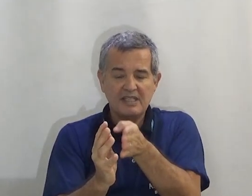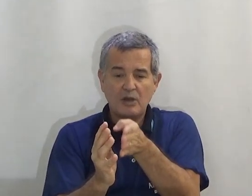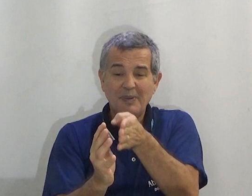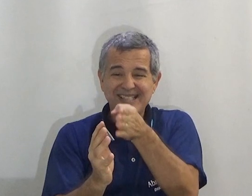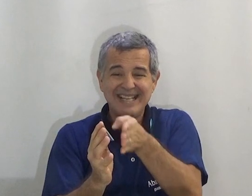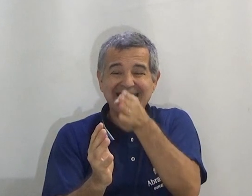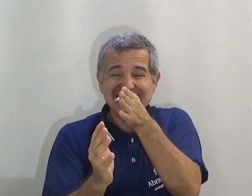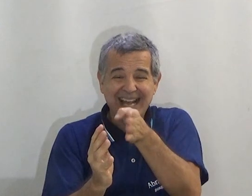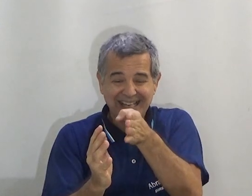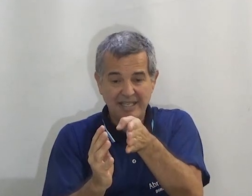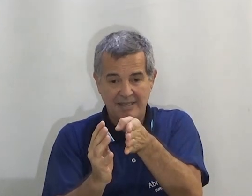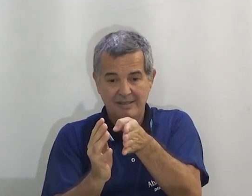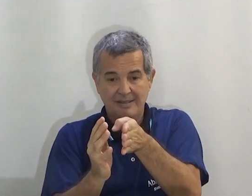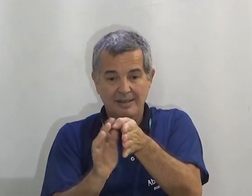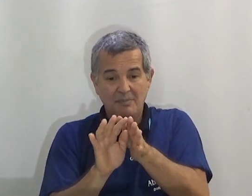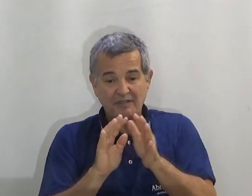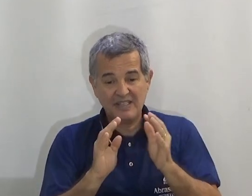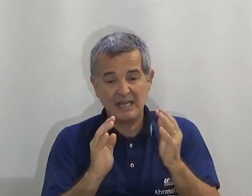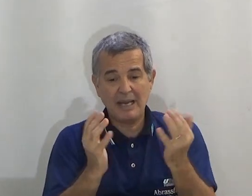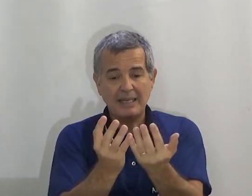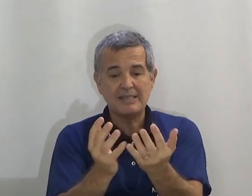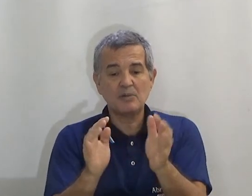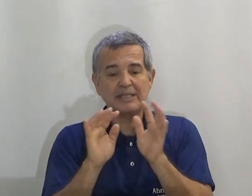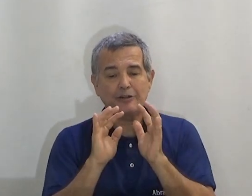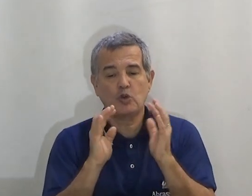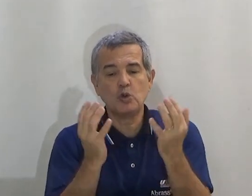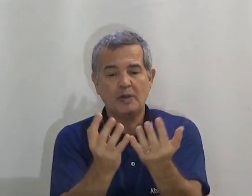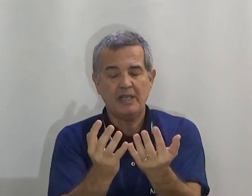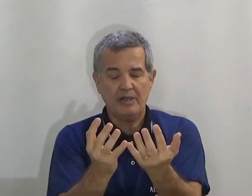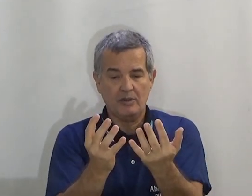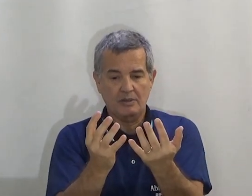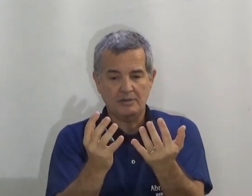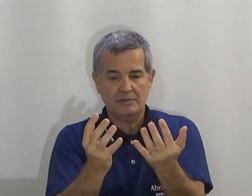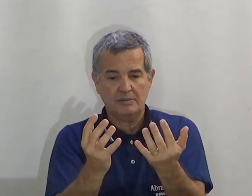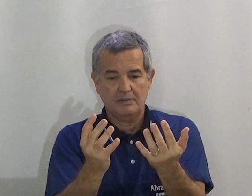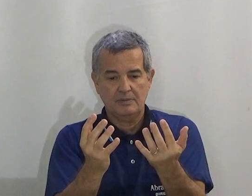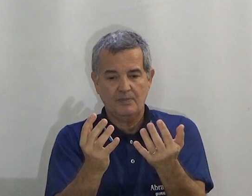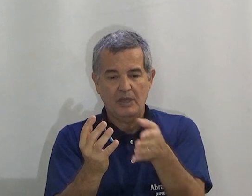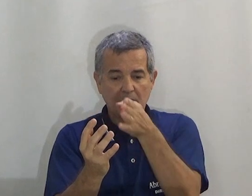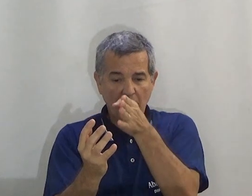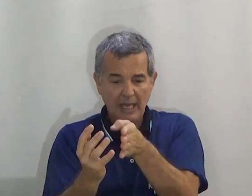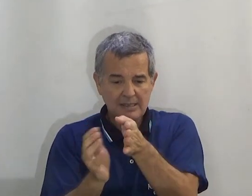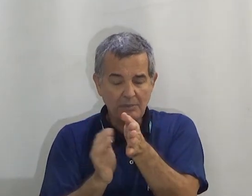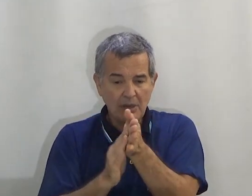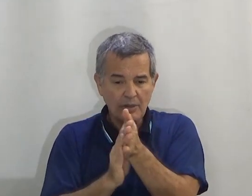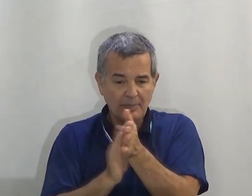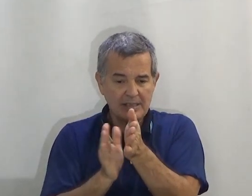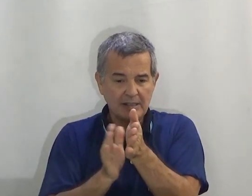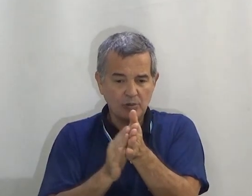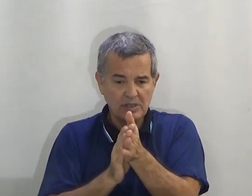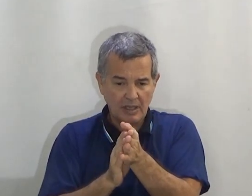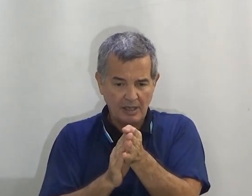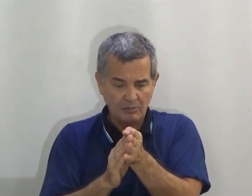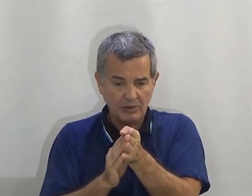referencial eu precisei deixar aqui. Para fazer a marcação que está tudo aqui ao redor. Então esta mão